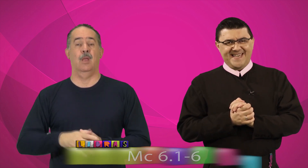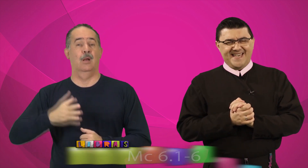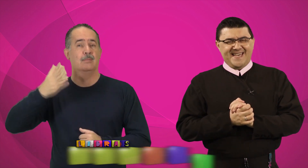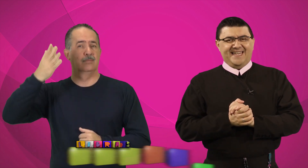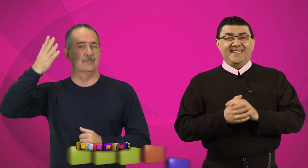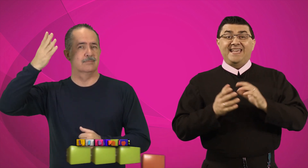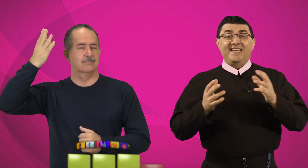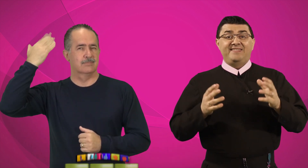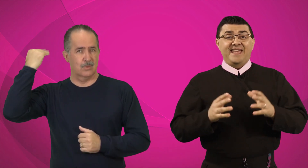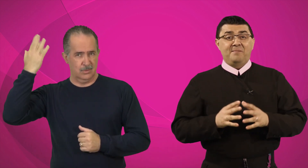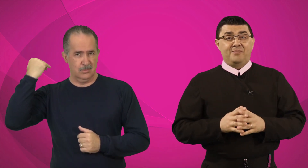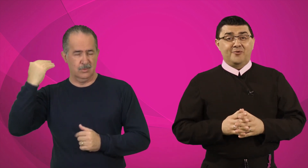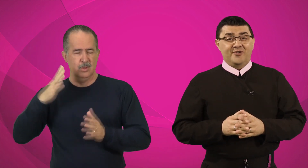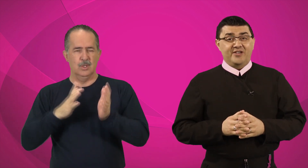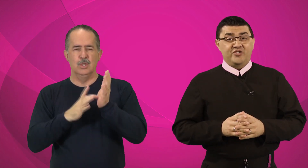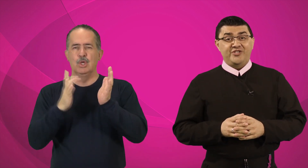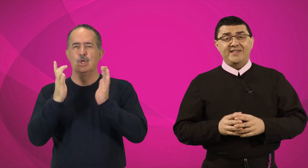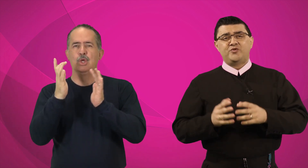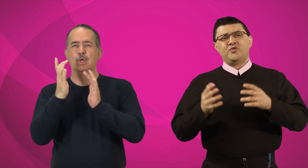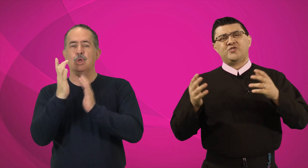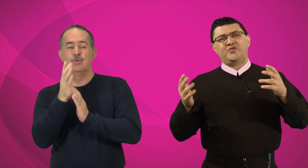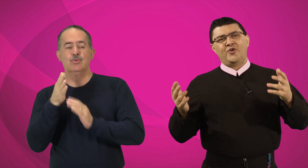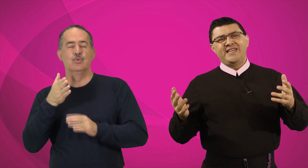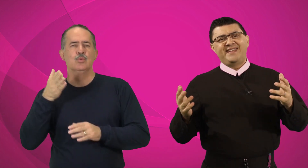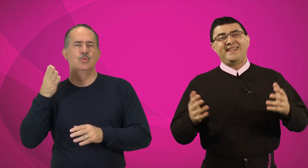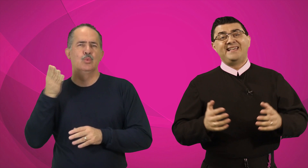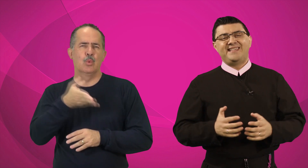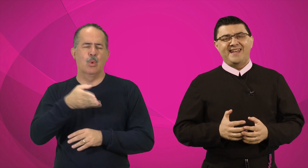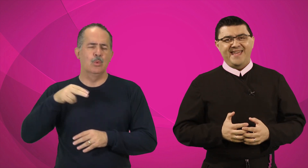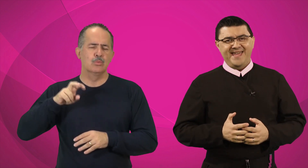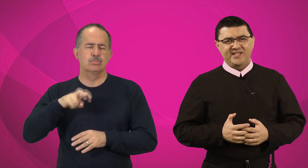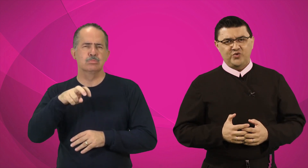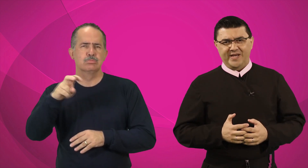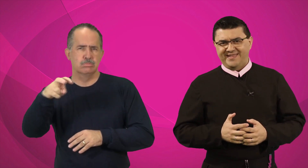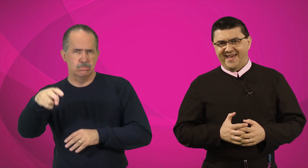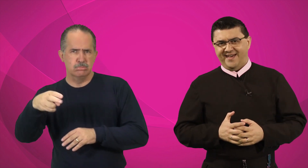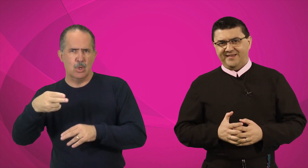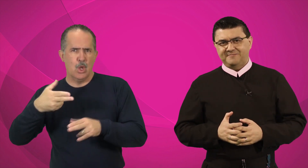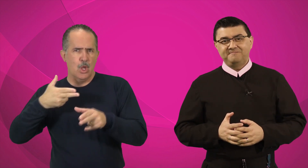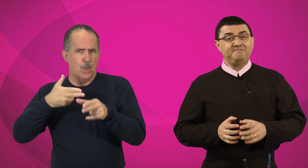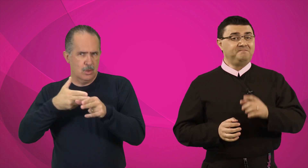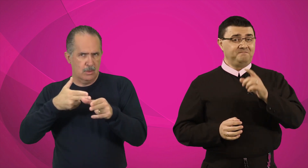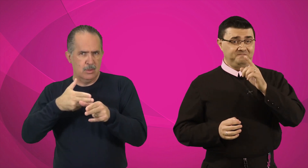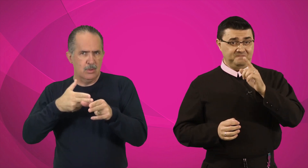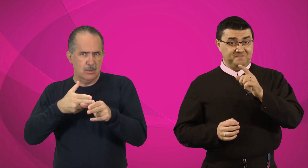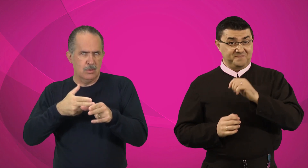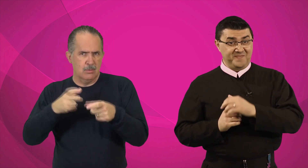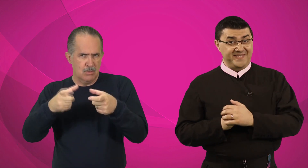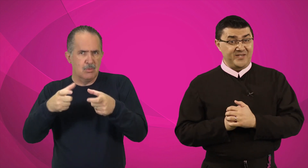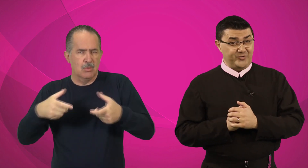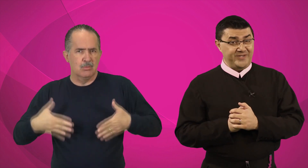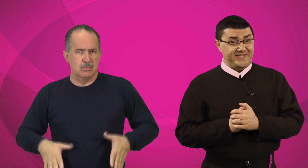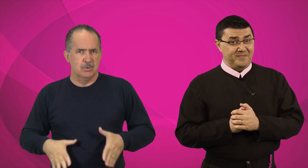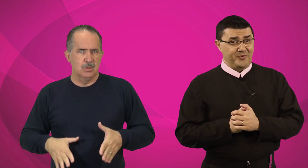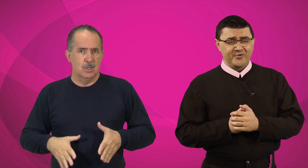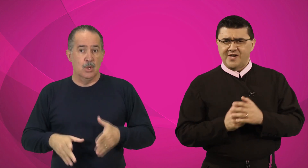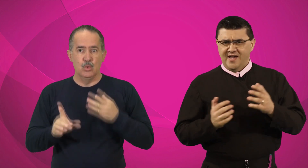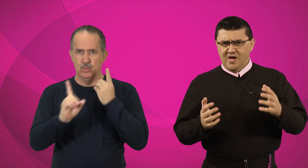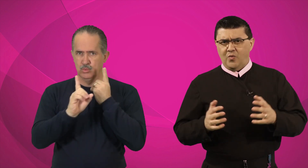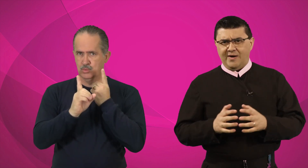Naquele tempo, Jesus foi a Nazaré, sua terra, e seus discípulos o